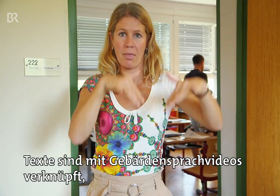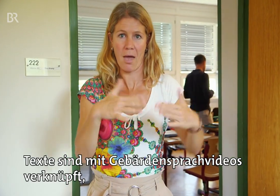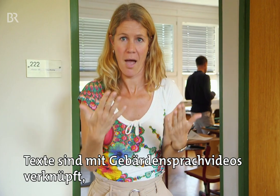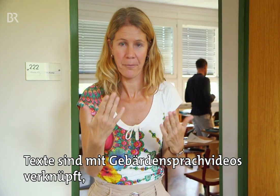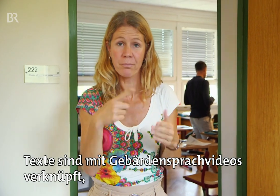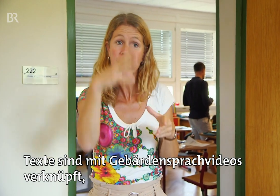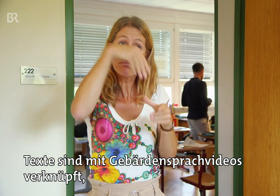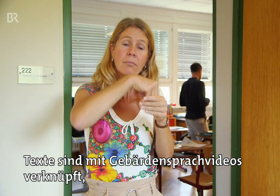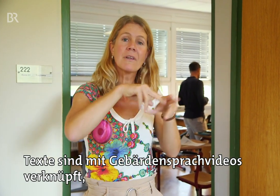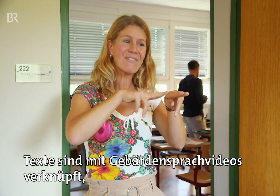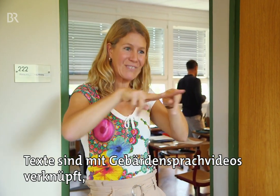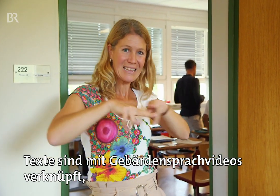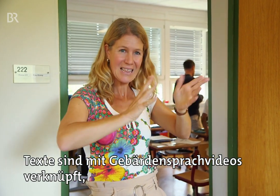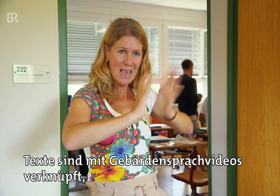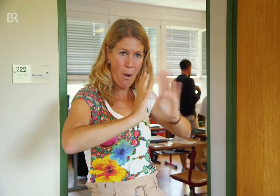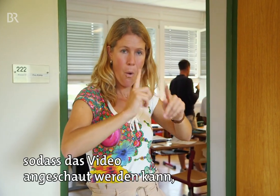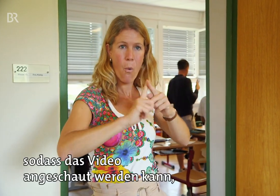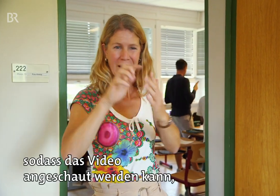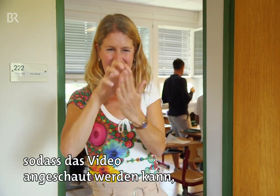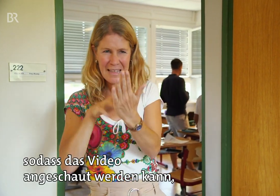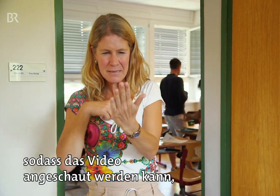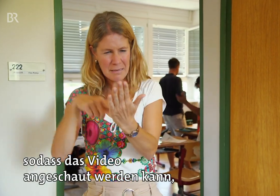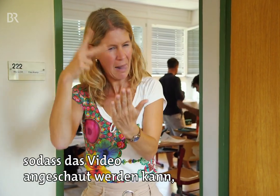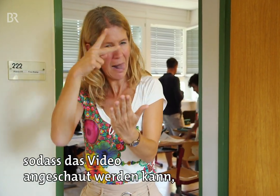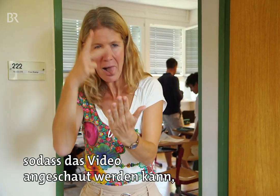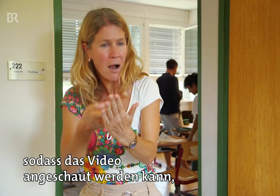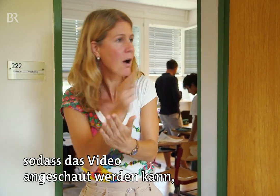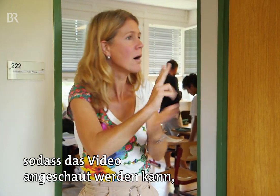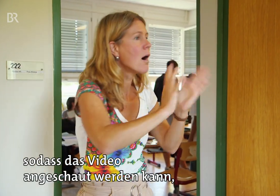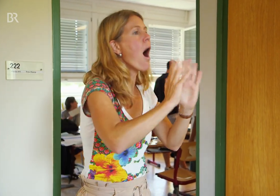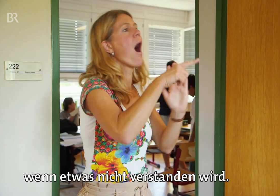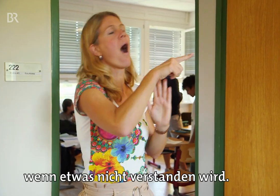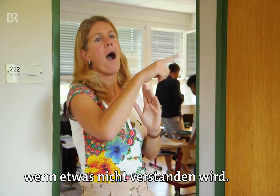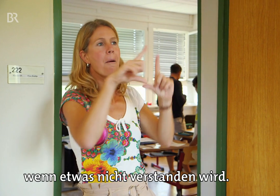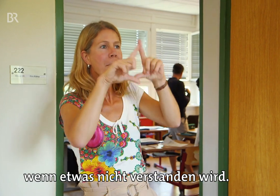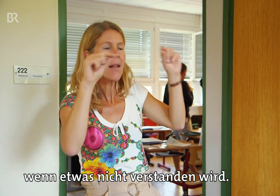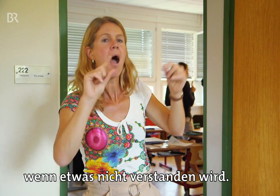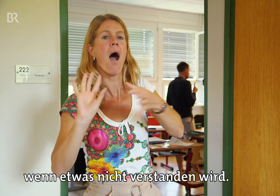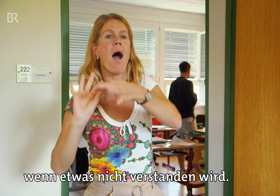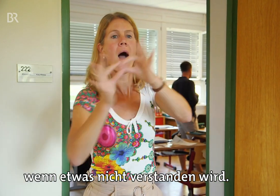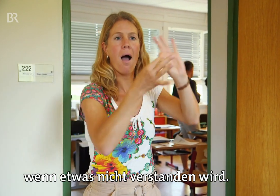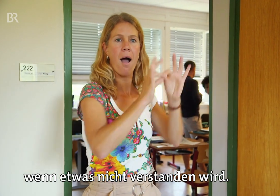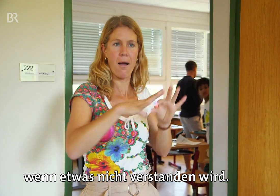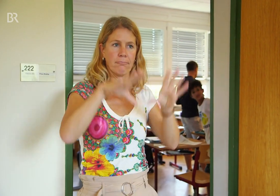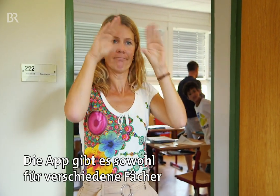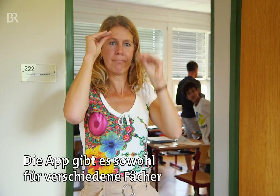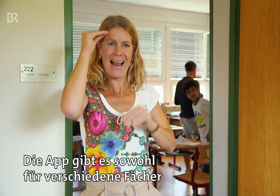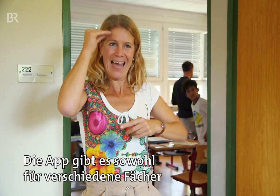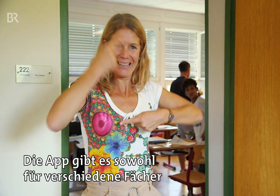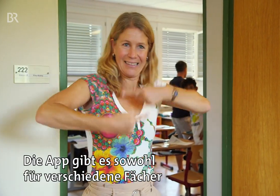Texte sind mit Gebärdensprachvideos verknüpft, sodass das Video angeschaut werden kann, wenn etwas nicht verstanden wird. Die App